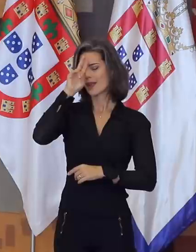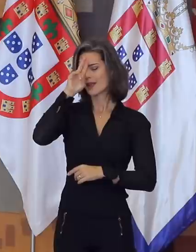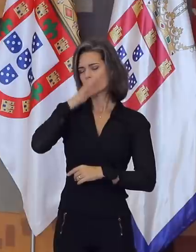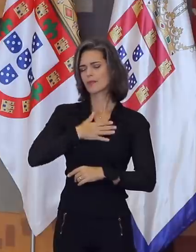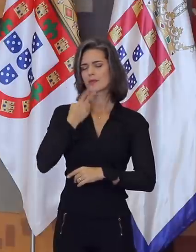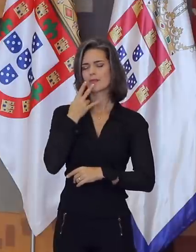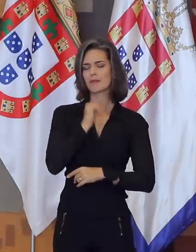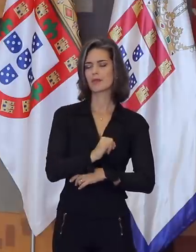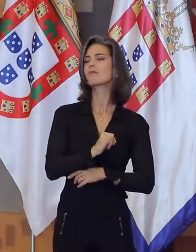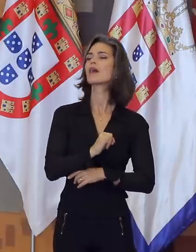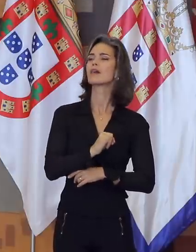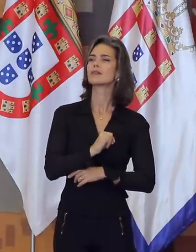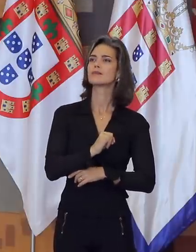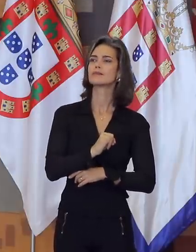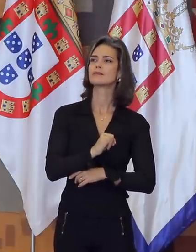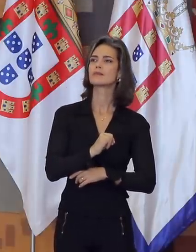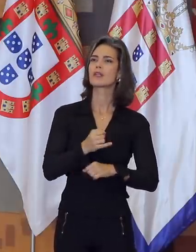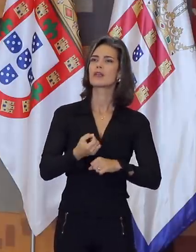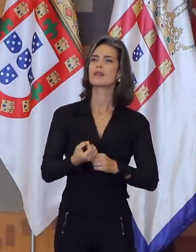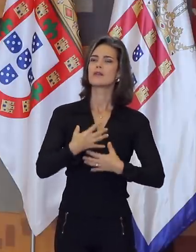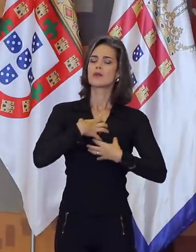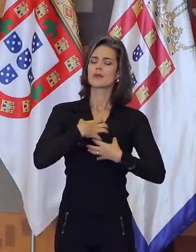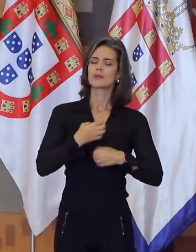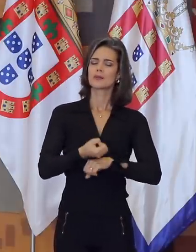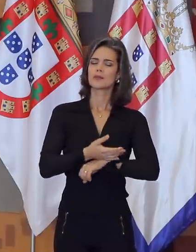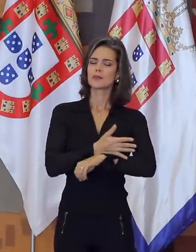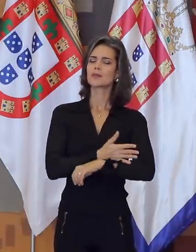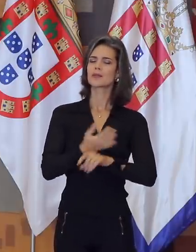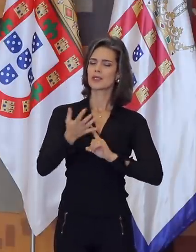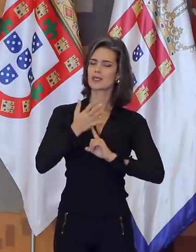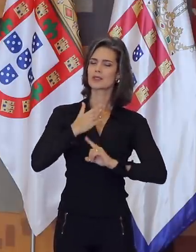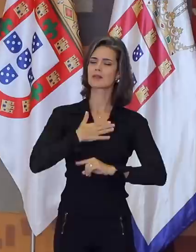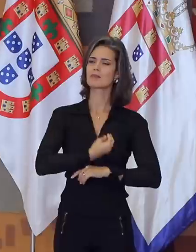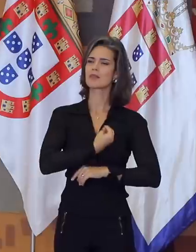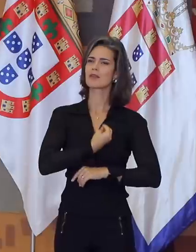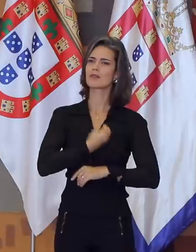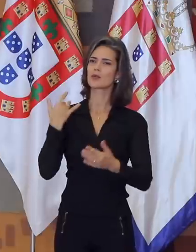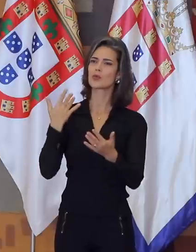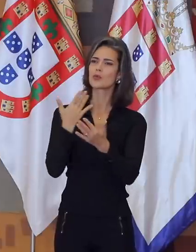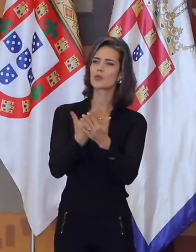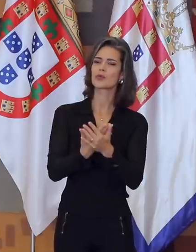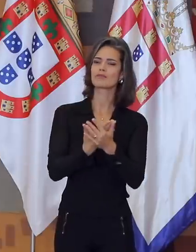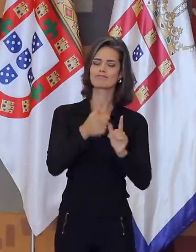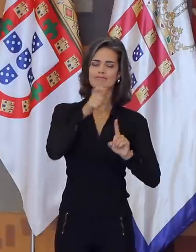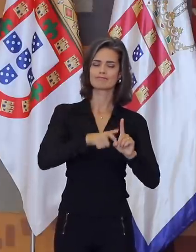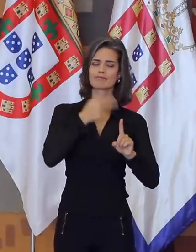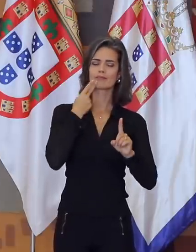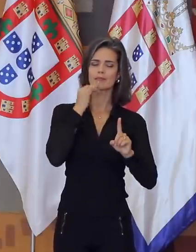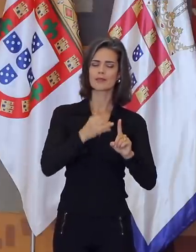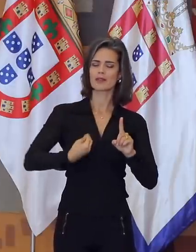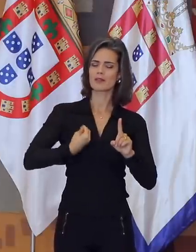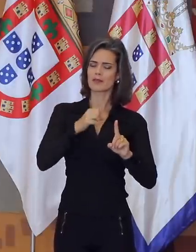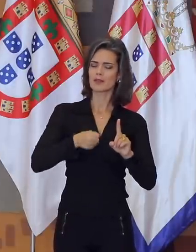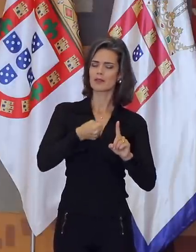pai, Jaime Azevedo Rodrigues, minha inspiração antes e todo ao longo da minha carreira, pela coerência de suas posições, pela